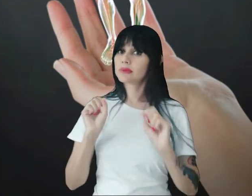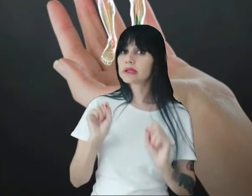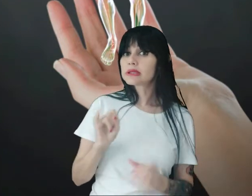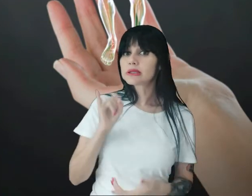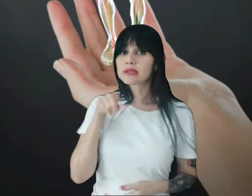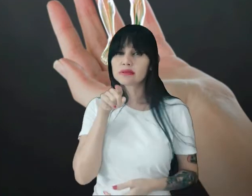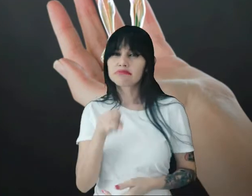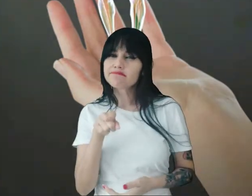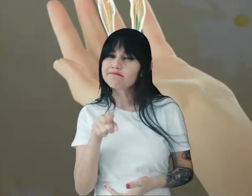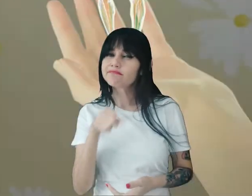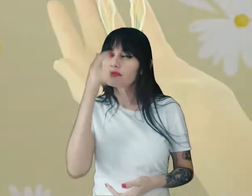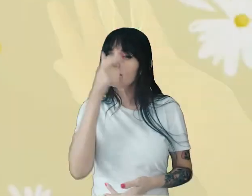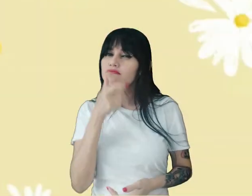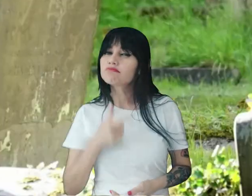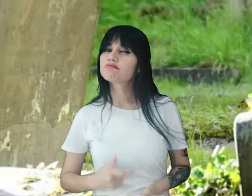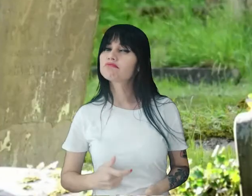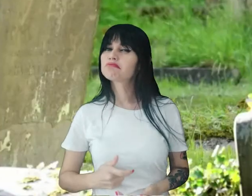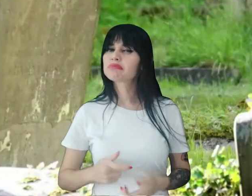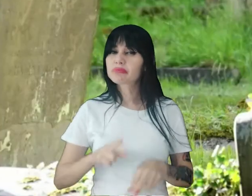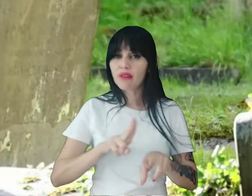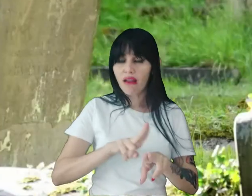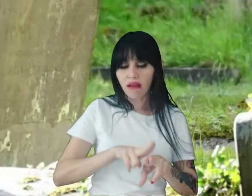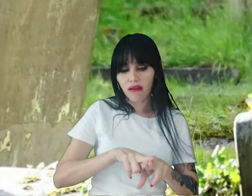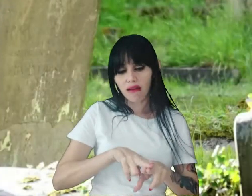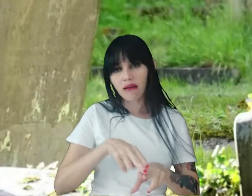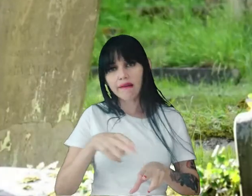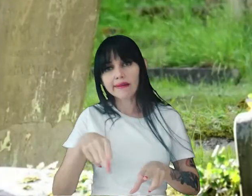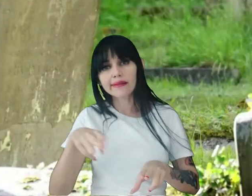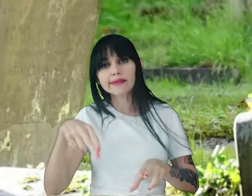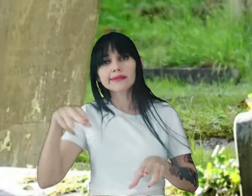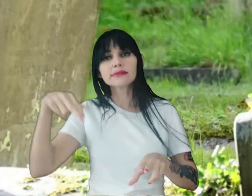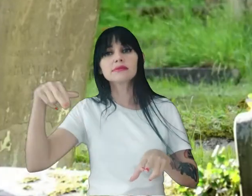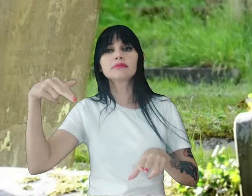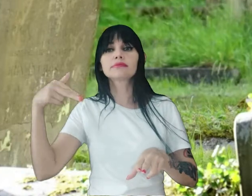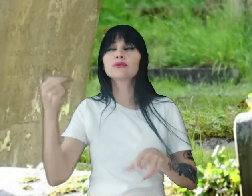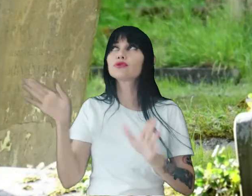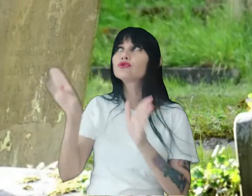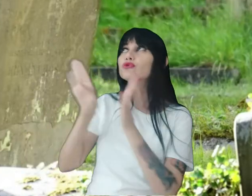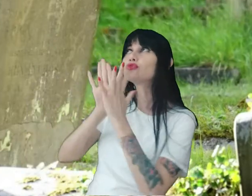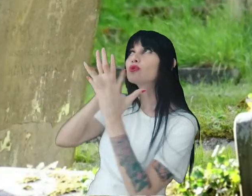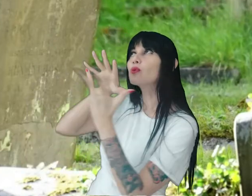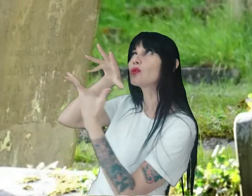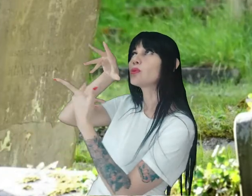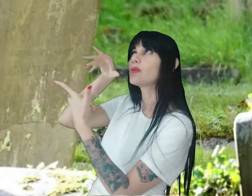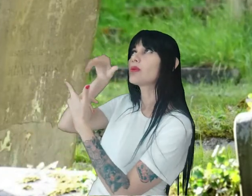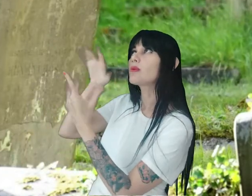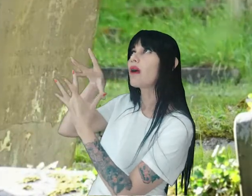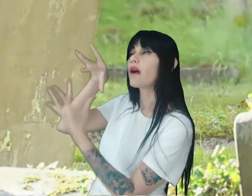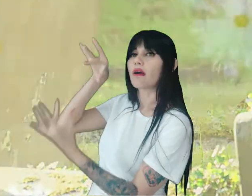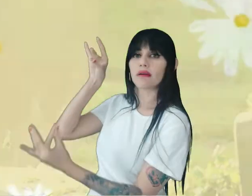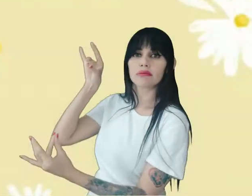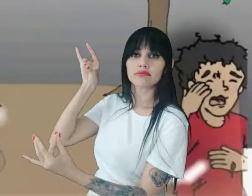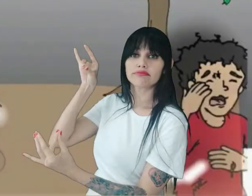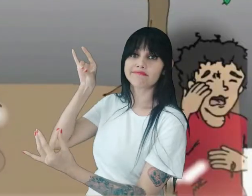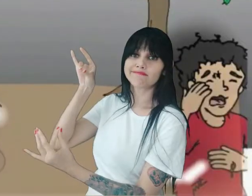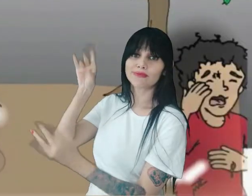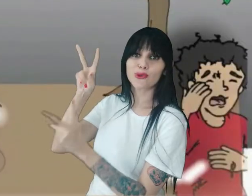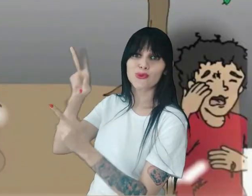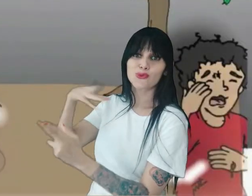o indivíduo A desencarnação E chegar no mundo espiritual Com suicídio